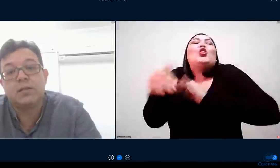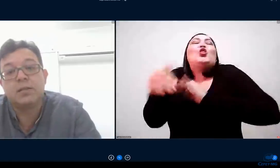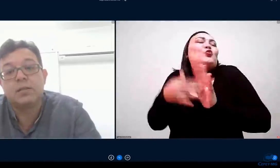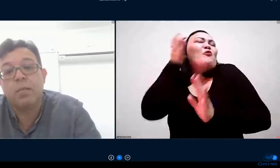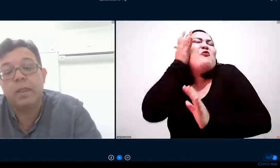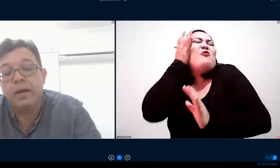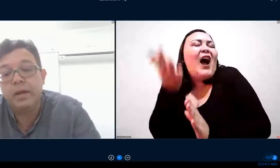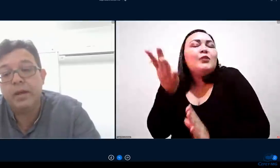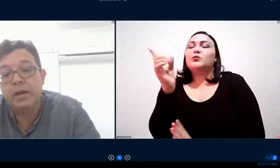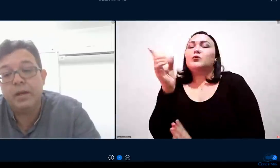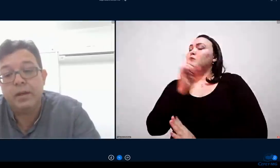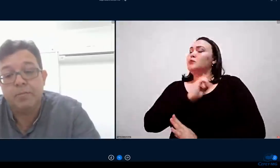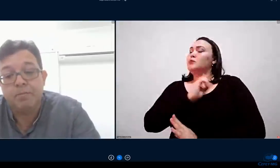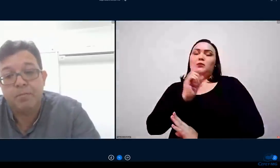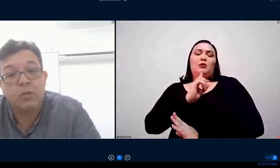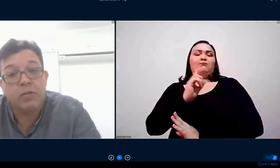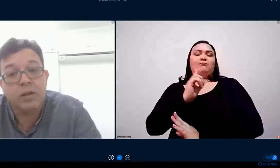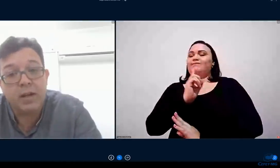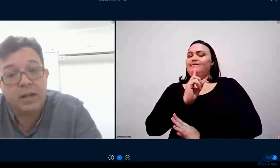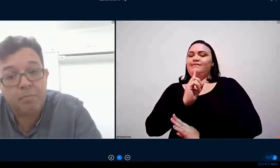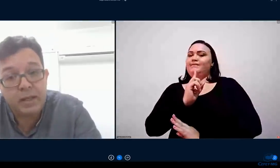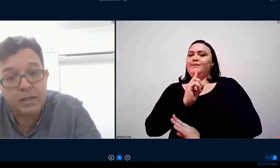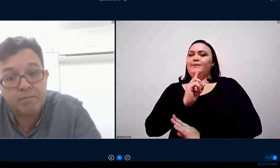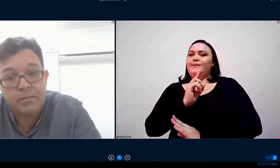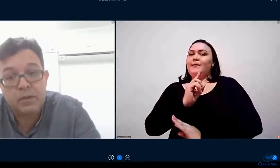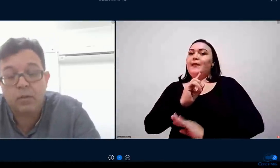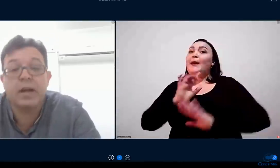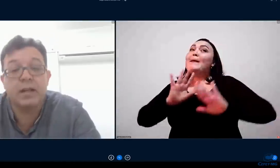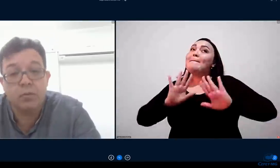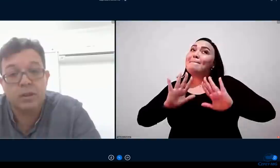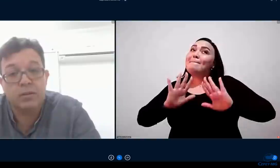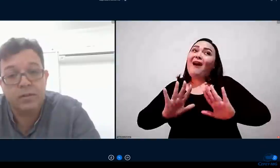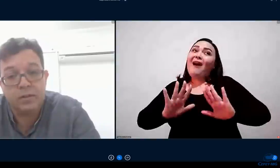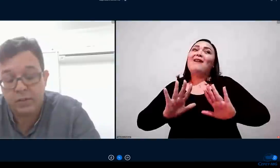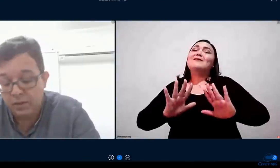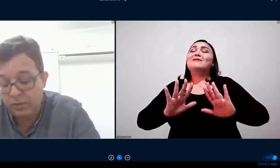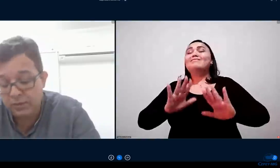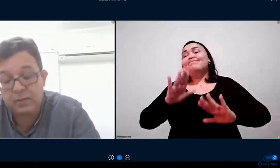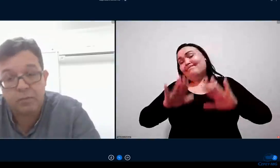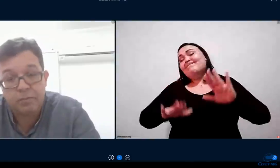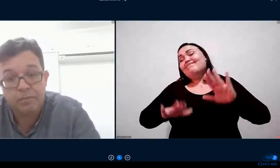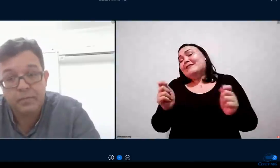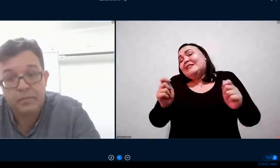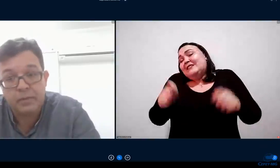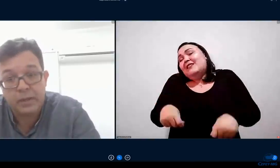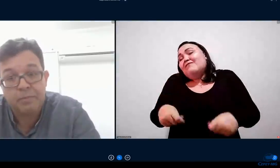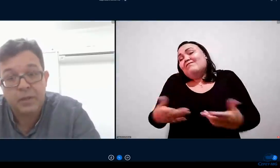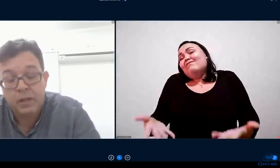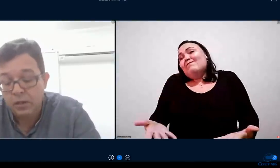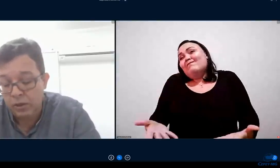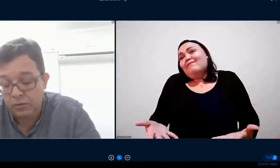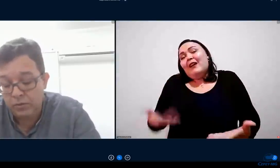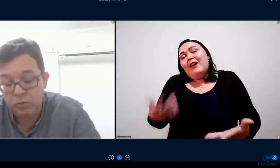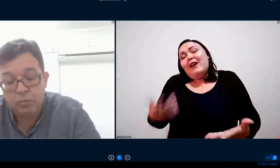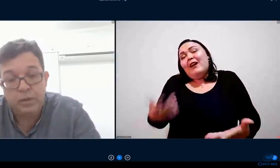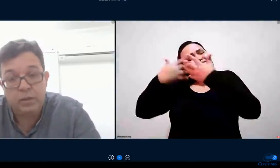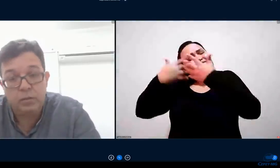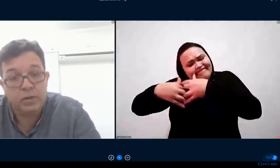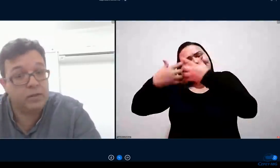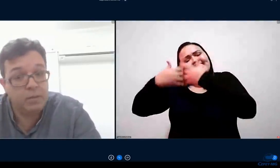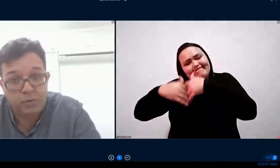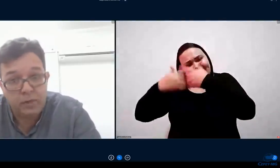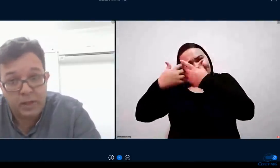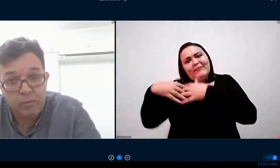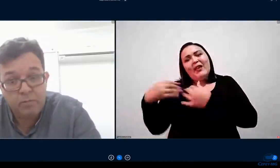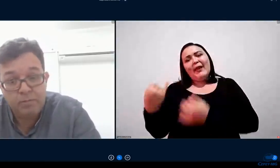mas talvez vale a pena então cada um tem que fazer essa reflexão nós vivemos um